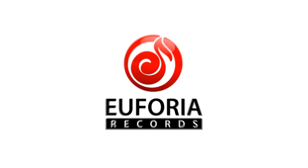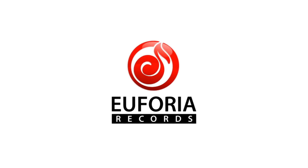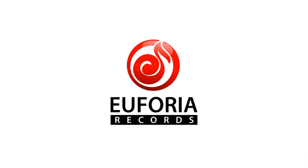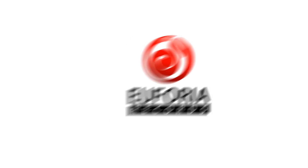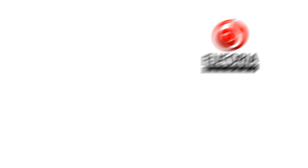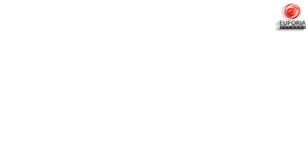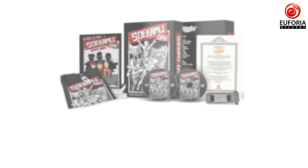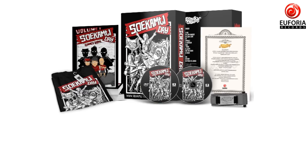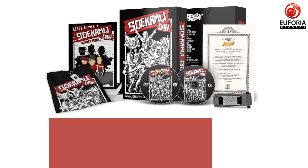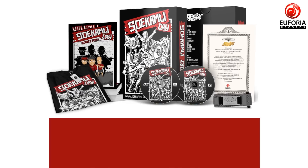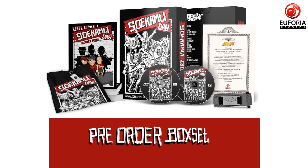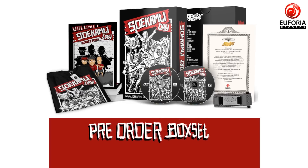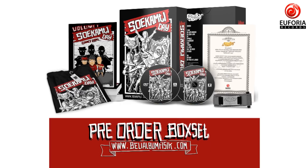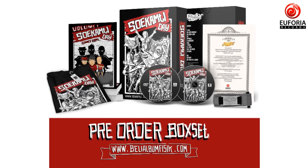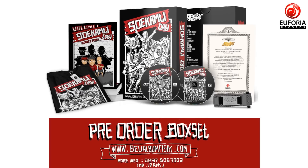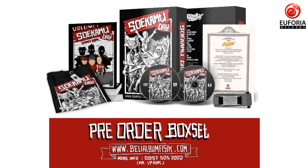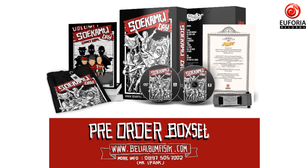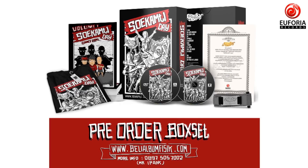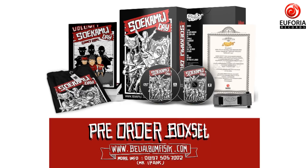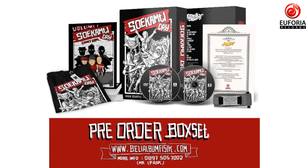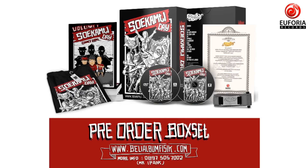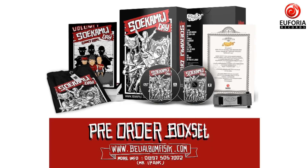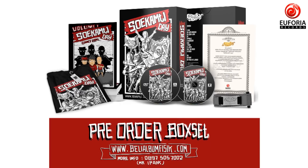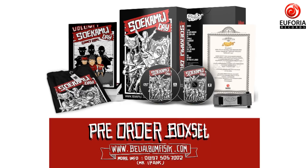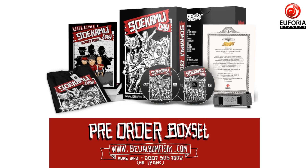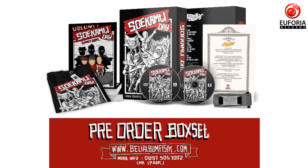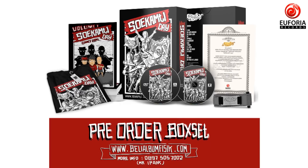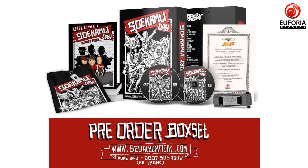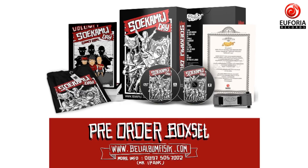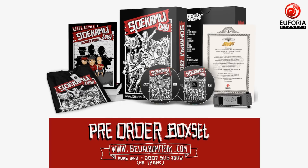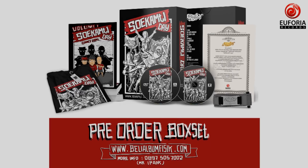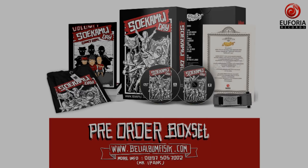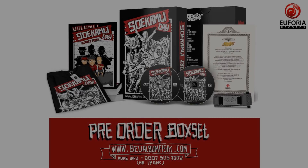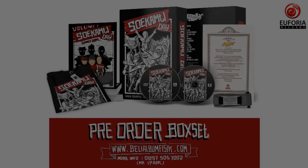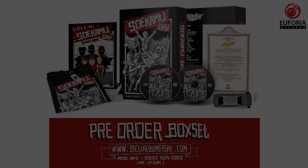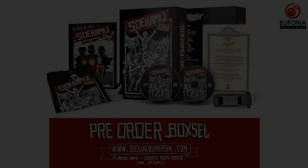make you by my forever